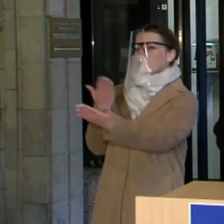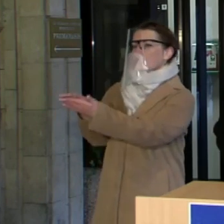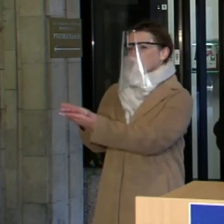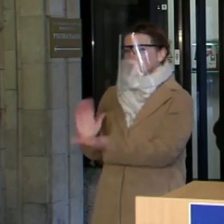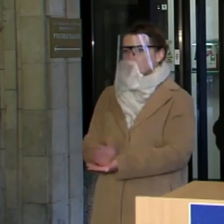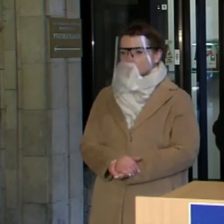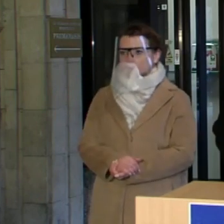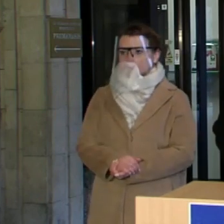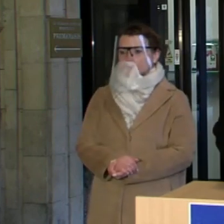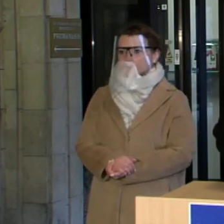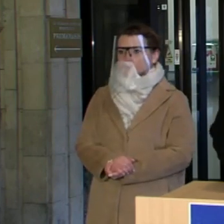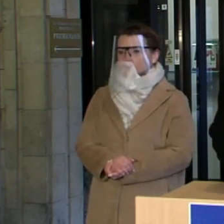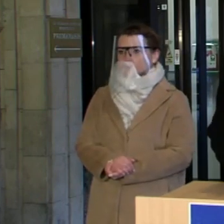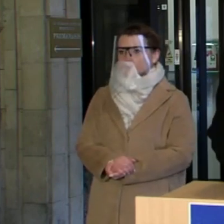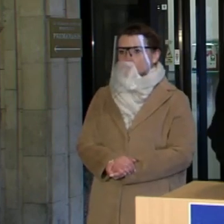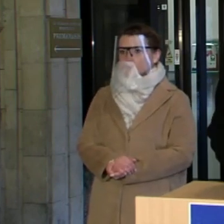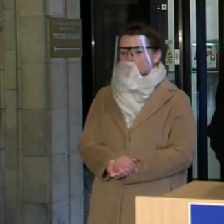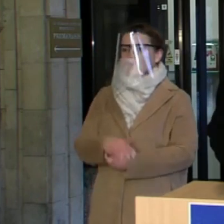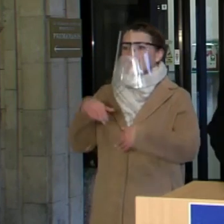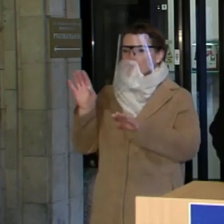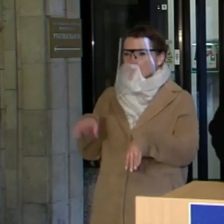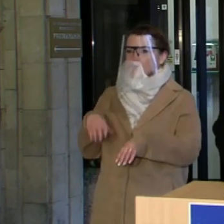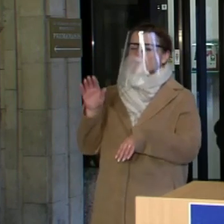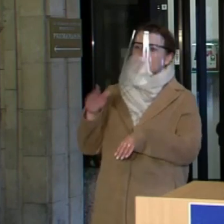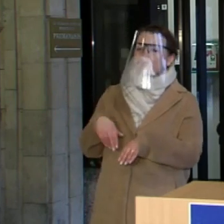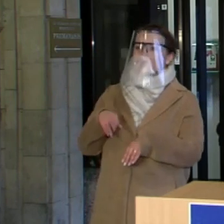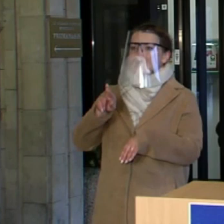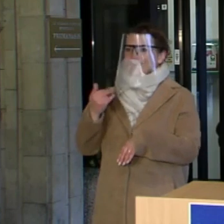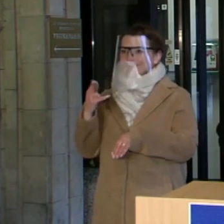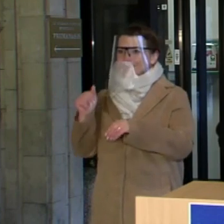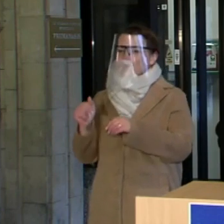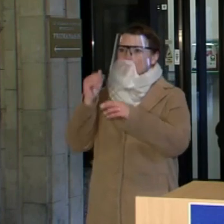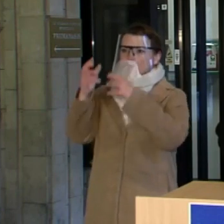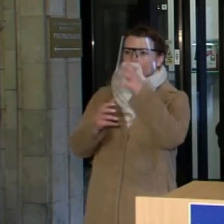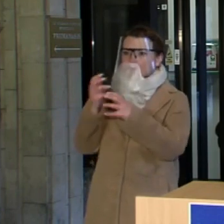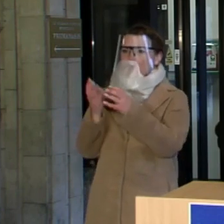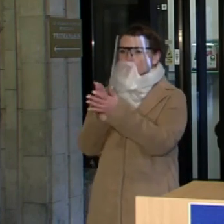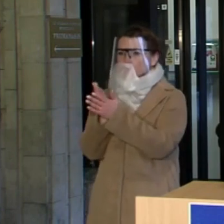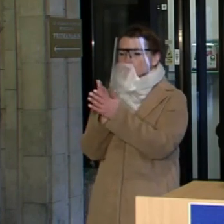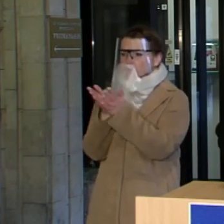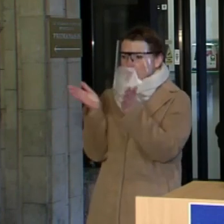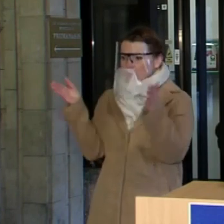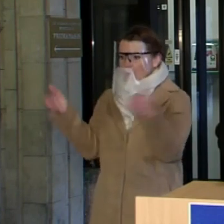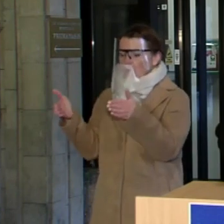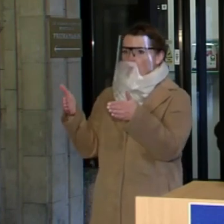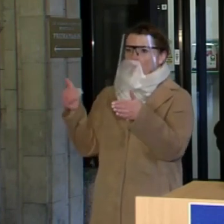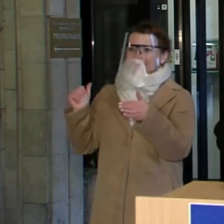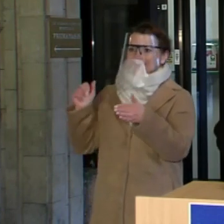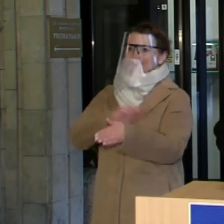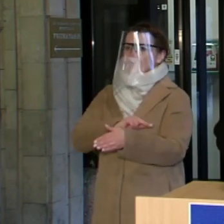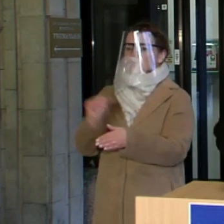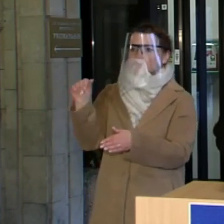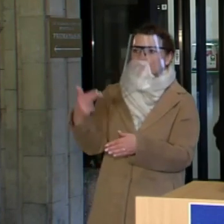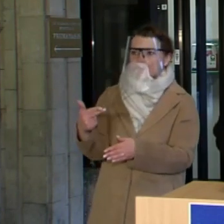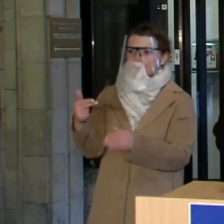žinote, net ir nuožmėme rinkos ekonomikos pasaulyje, žmogus dirbantis savaitgalį gali tikėtis,